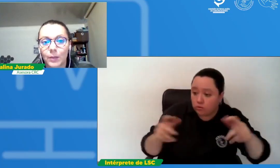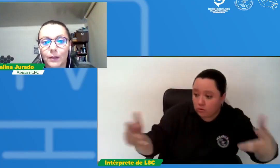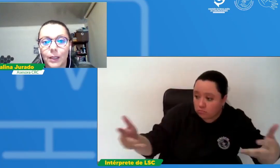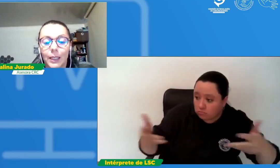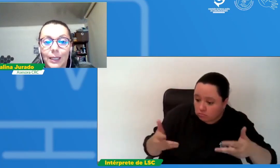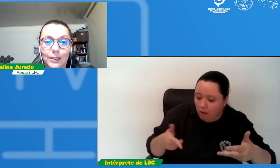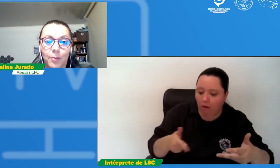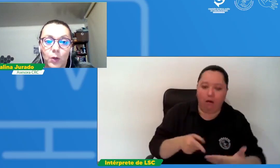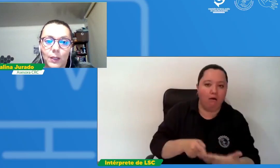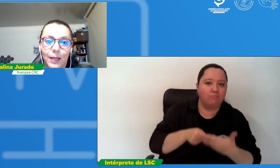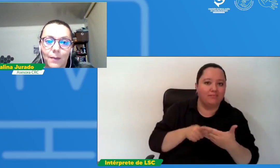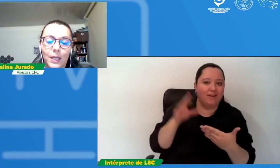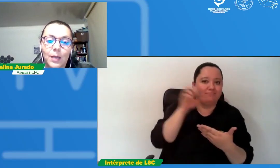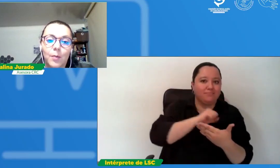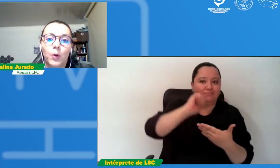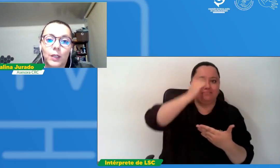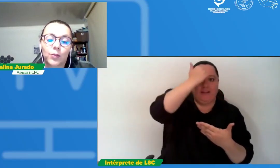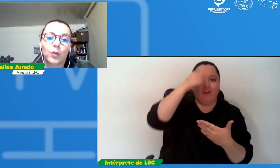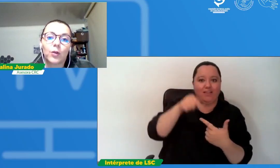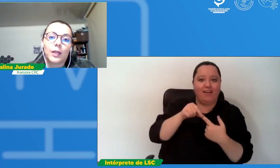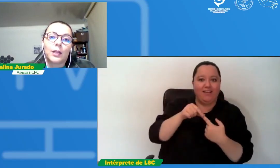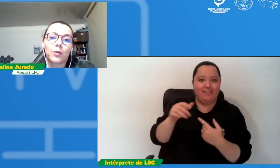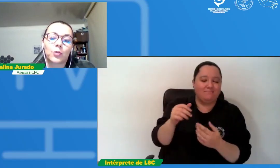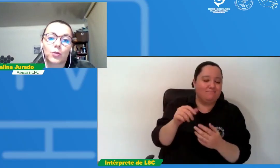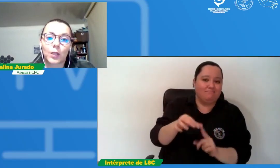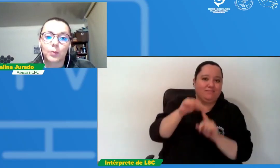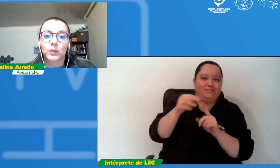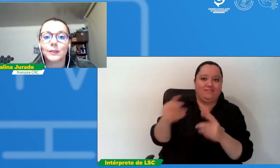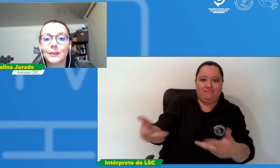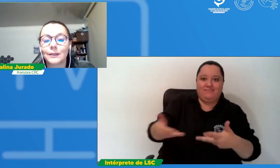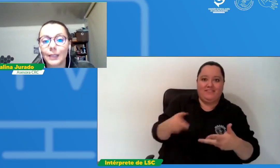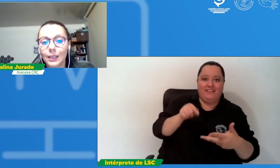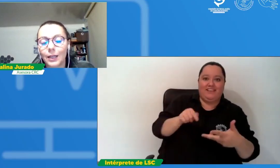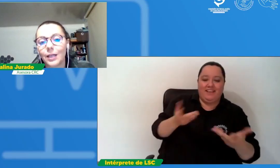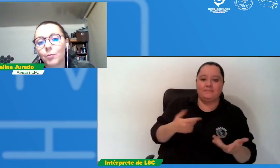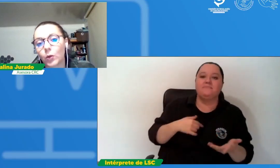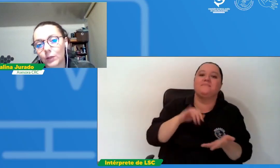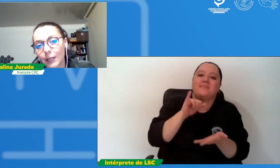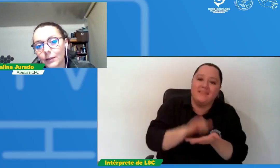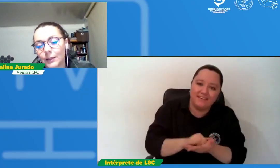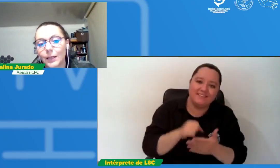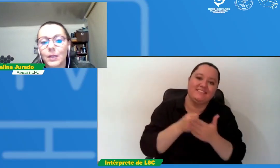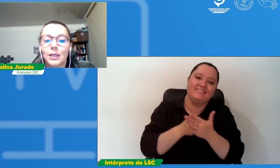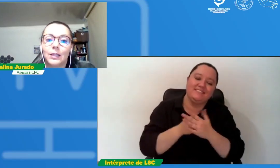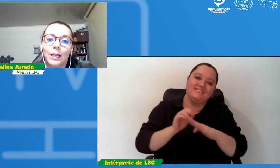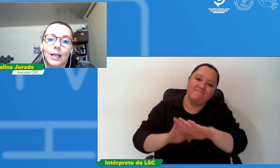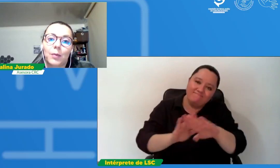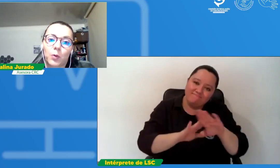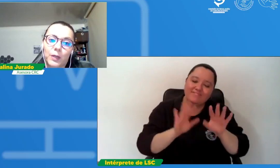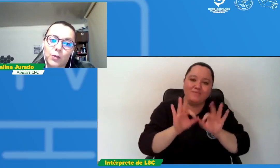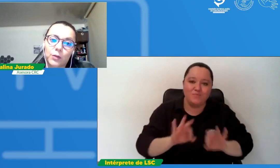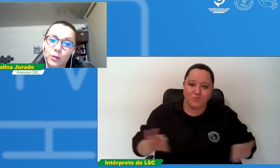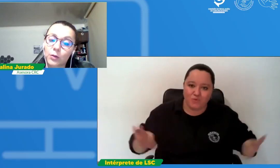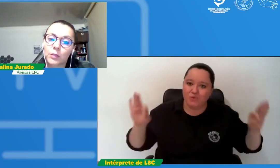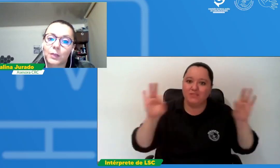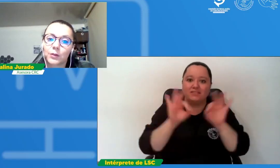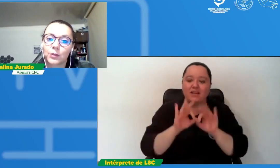esa prioridad por eso nosotros queremos insistir en la importancia de la apropiación de estos espacios